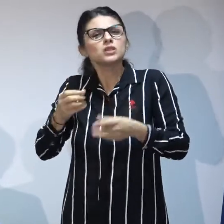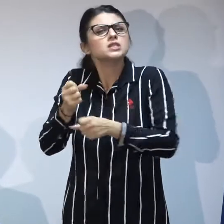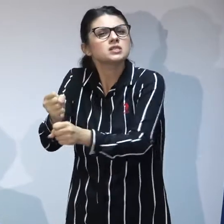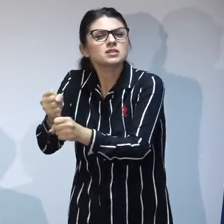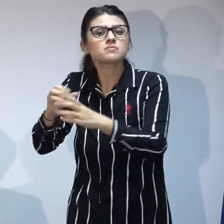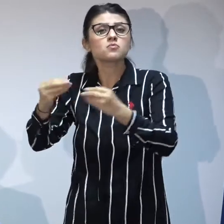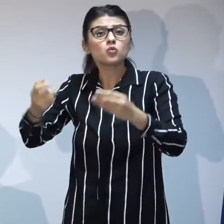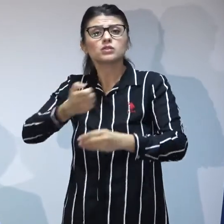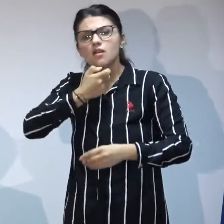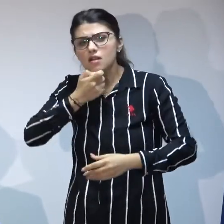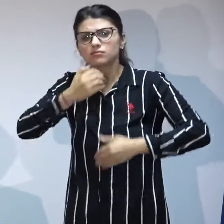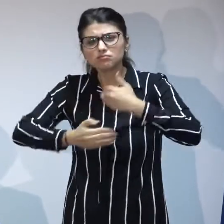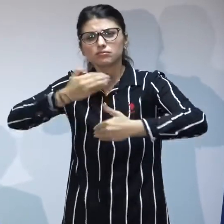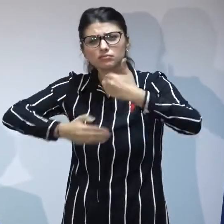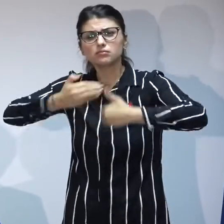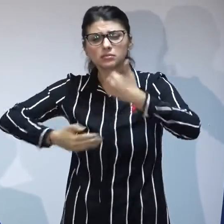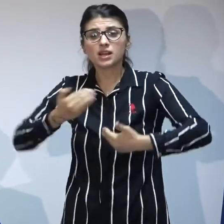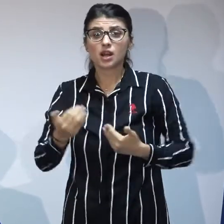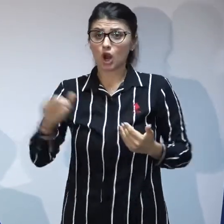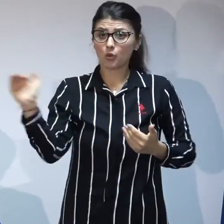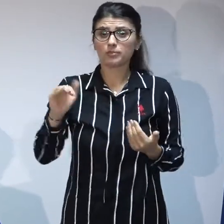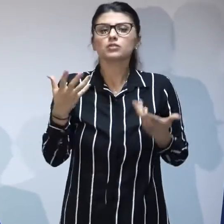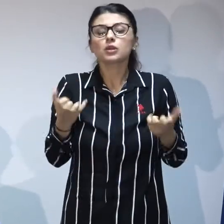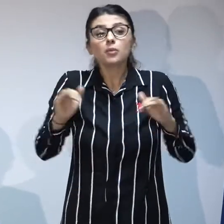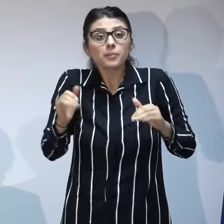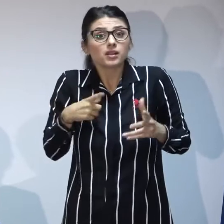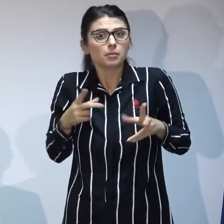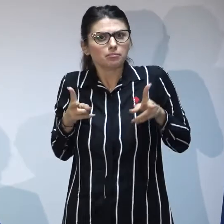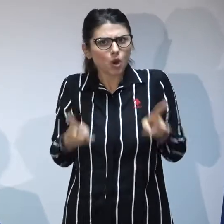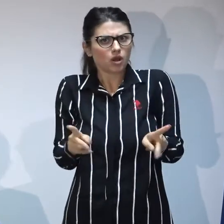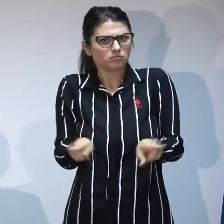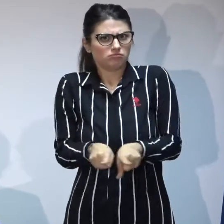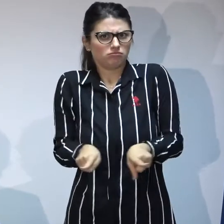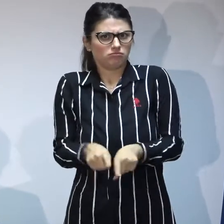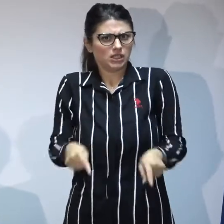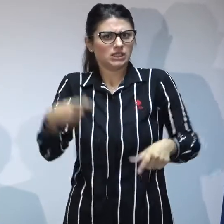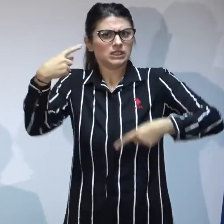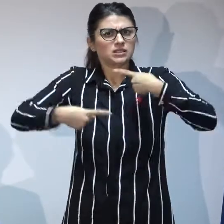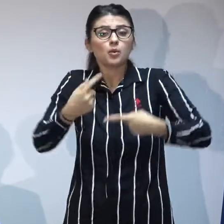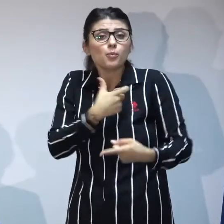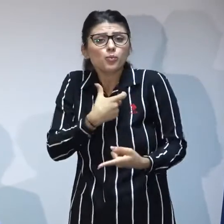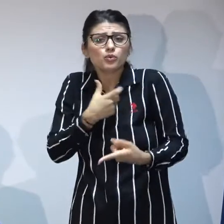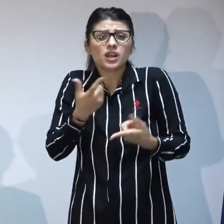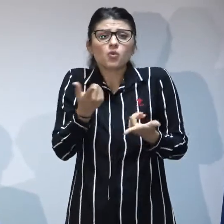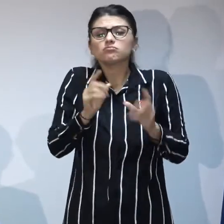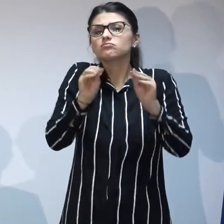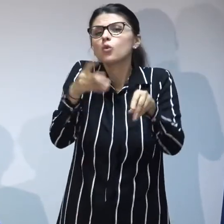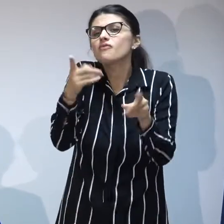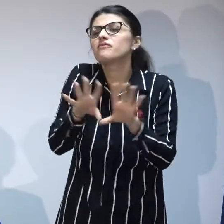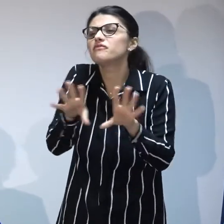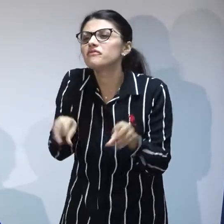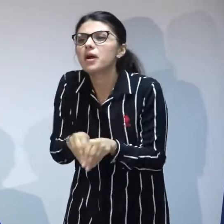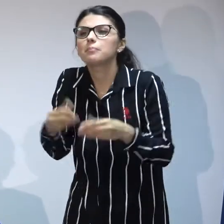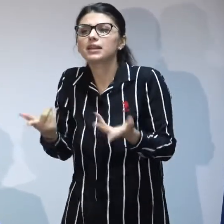ani de zile copiii blocați în sistem care nu puteau să ajungă la o familie care